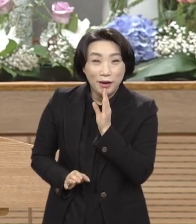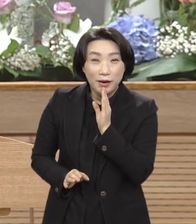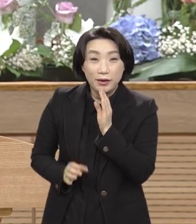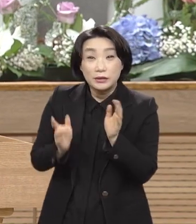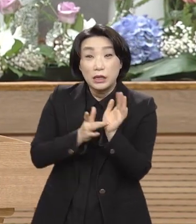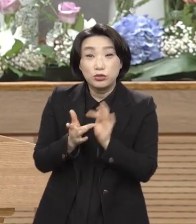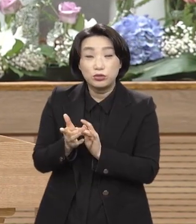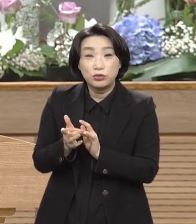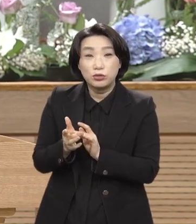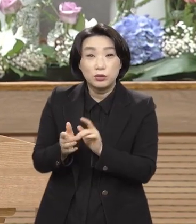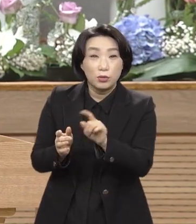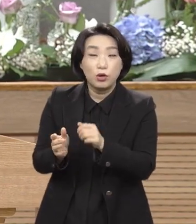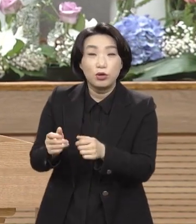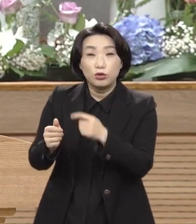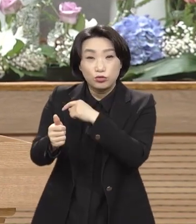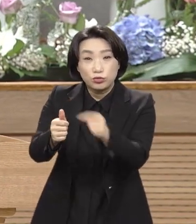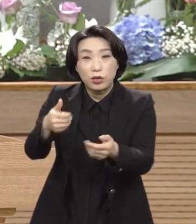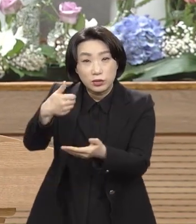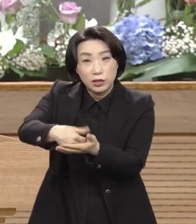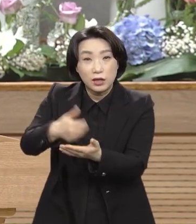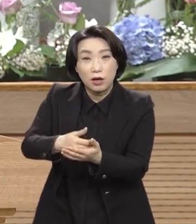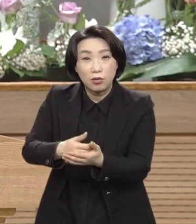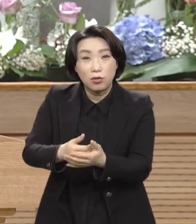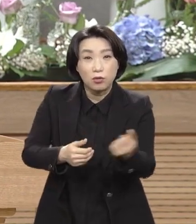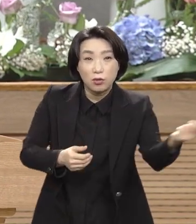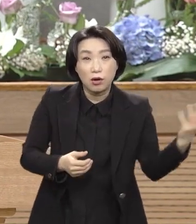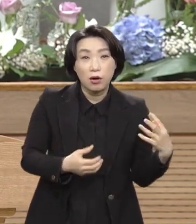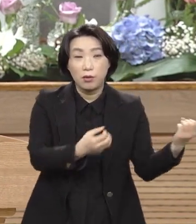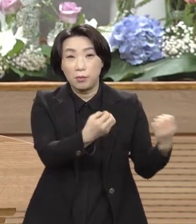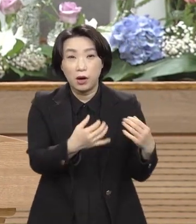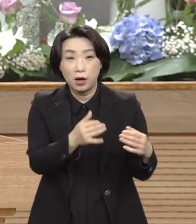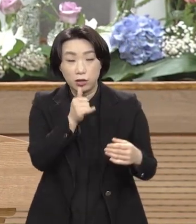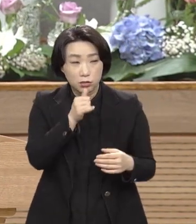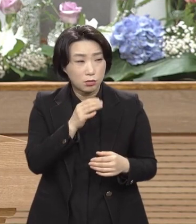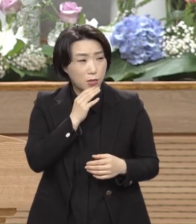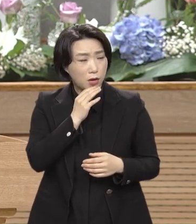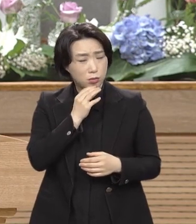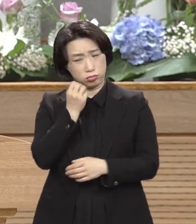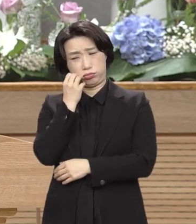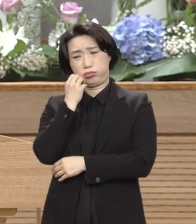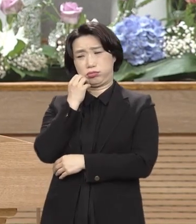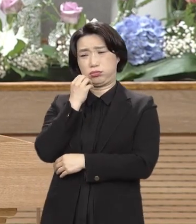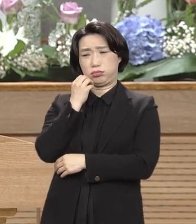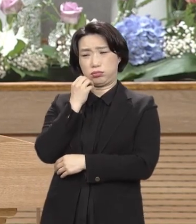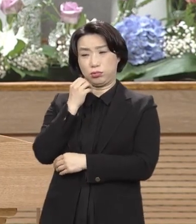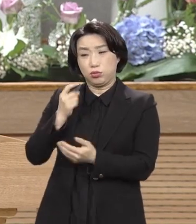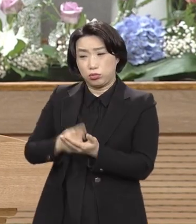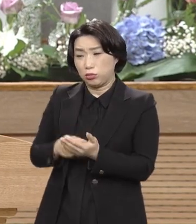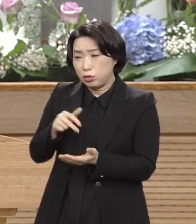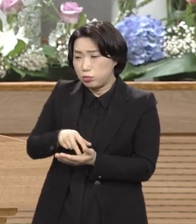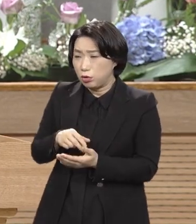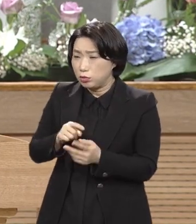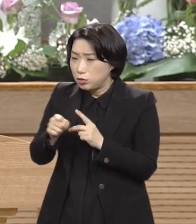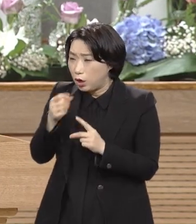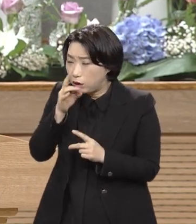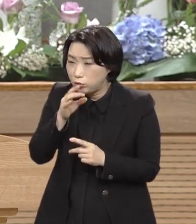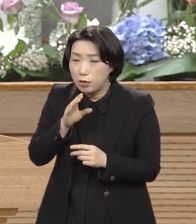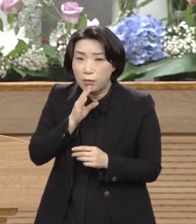죽이려고 하는 그 모습이 이해가 안 가 그 부인까지 동원해서